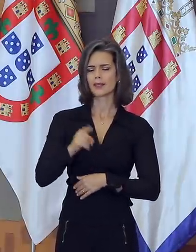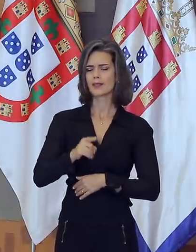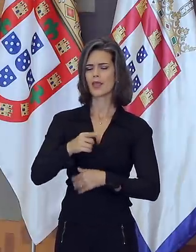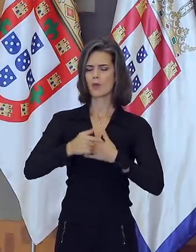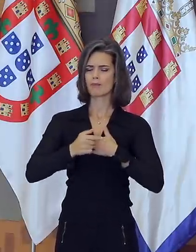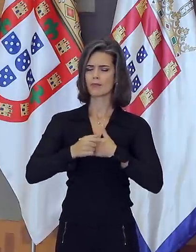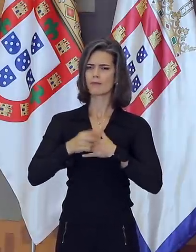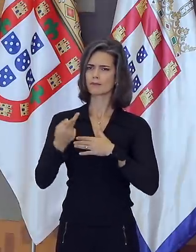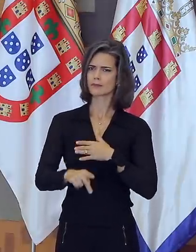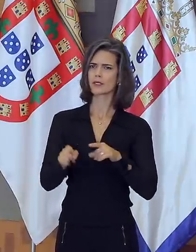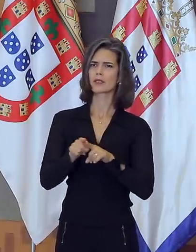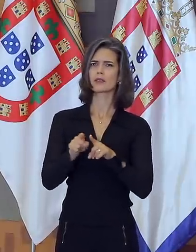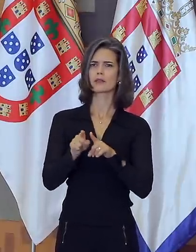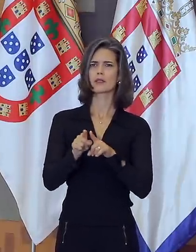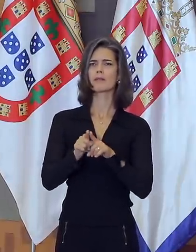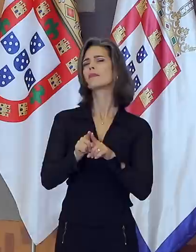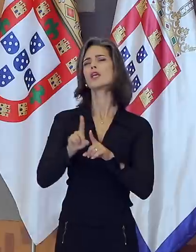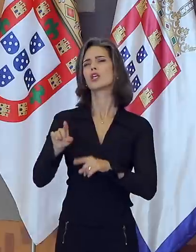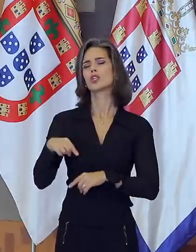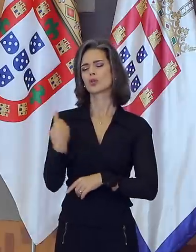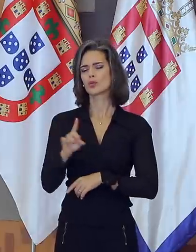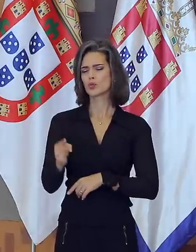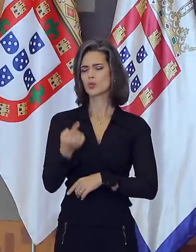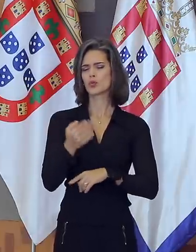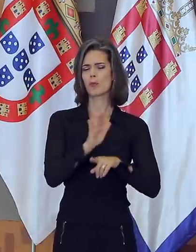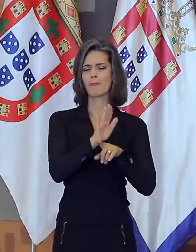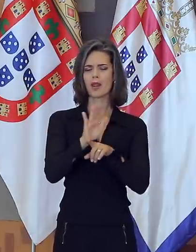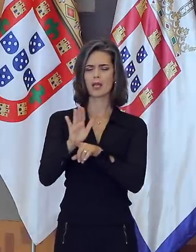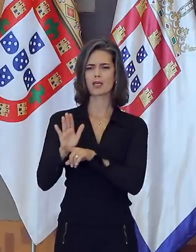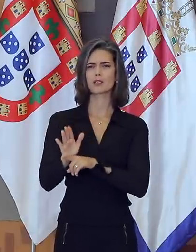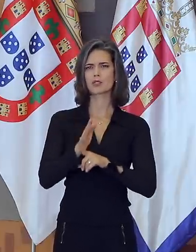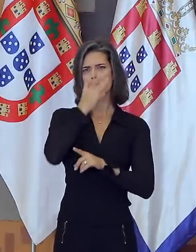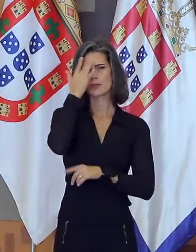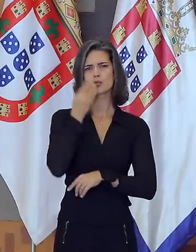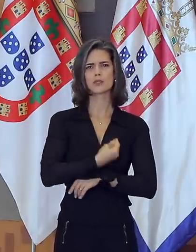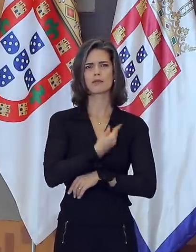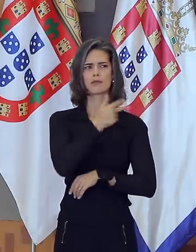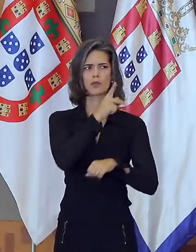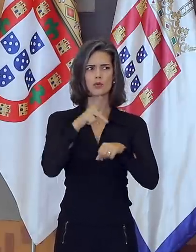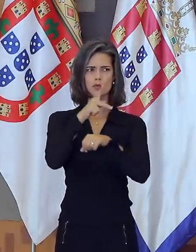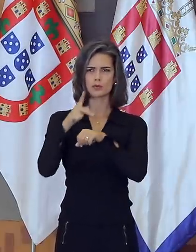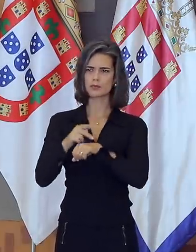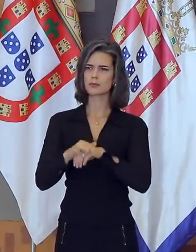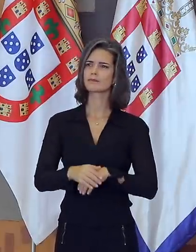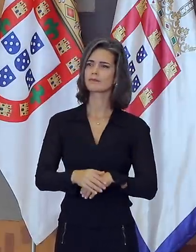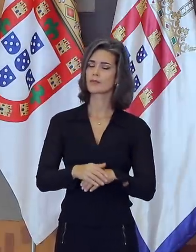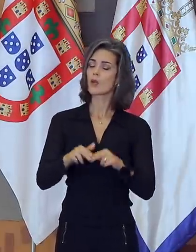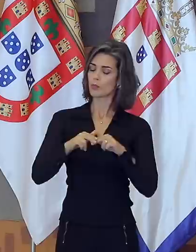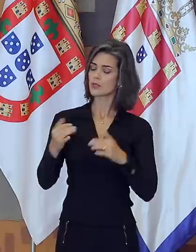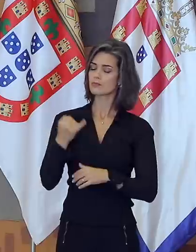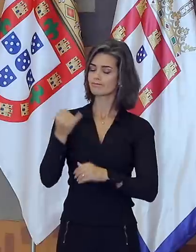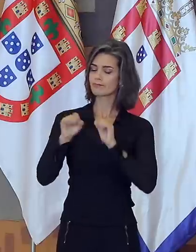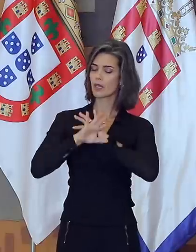importância, pois somos muitas vezes os únicos ali para ajudar os nossos cidadãos. Para tudo isso, é importante